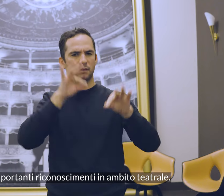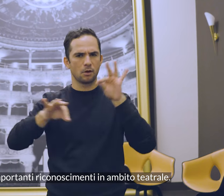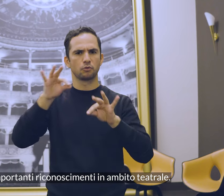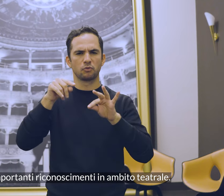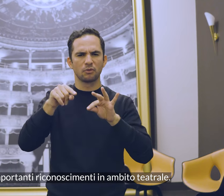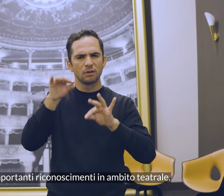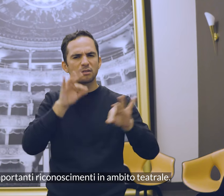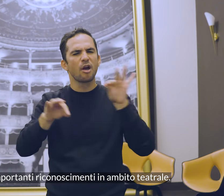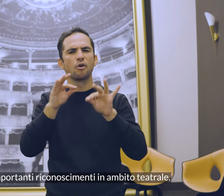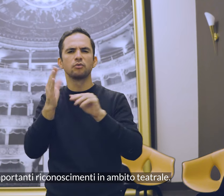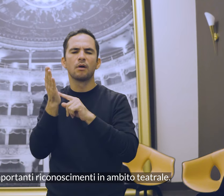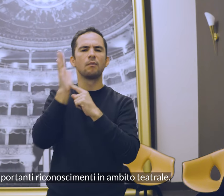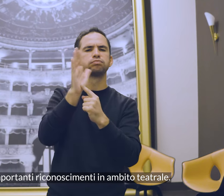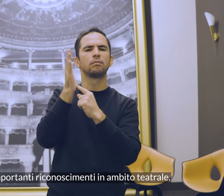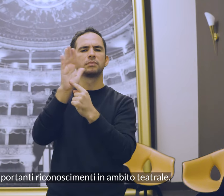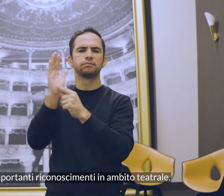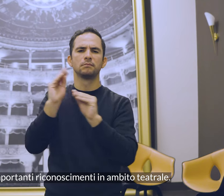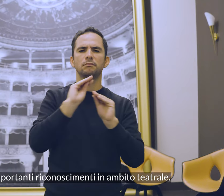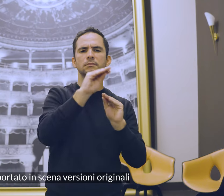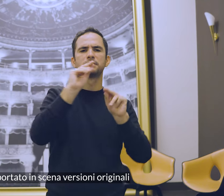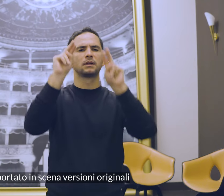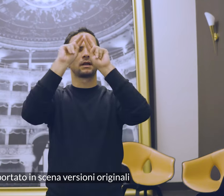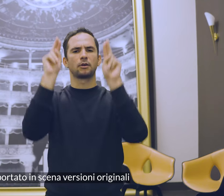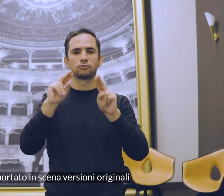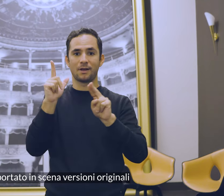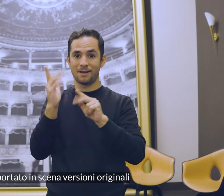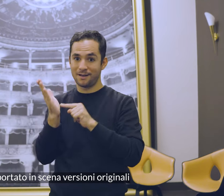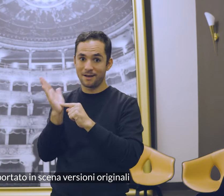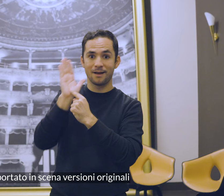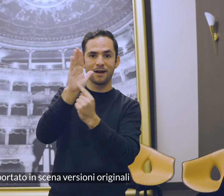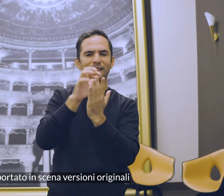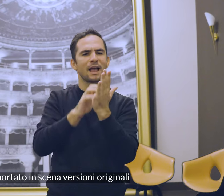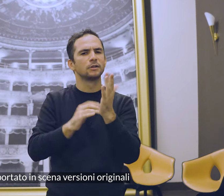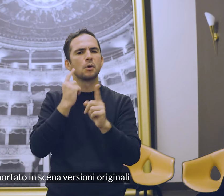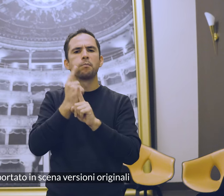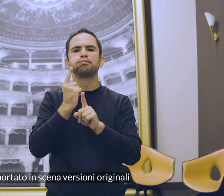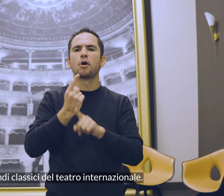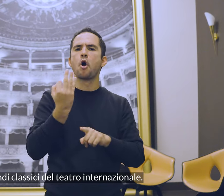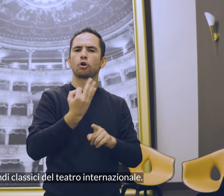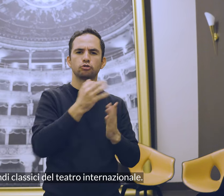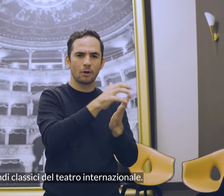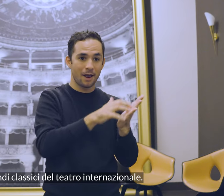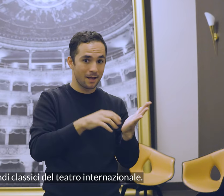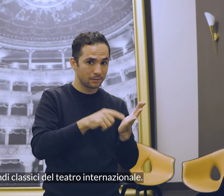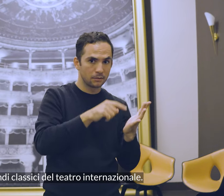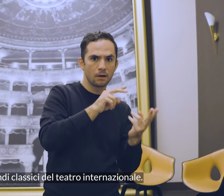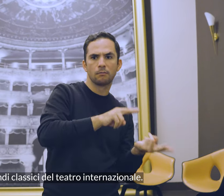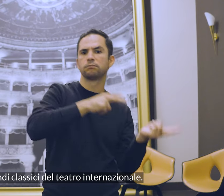riconoscimenti in ambito teatrale. Ha portato in scena versioni originali dei grandi classici del teatro